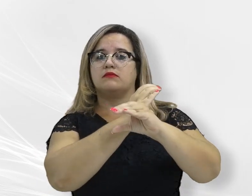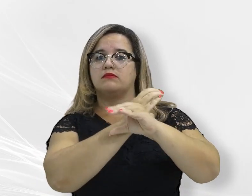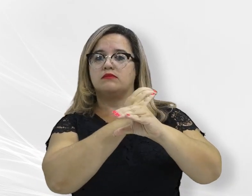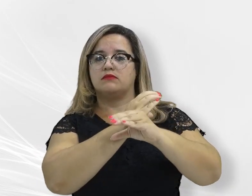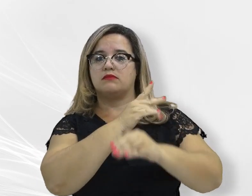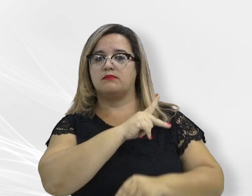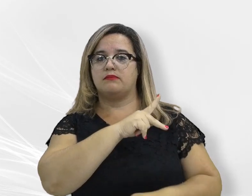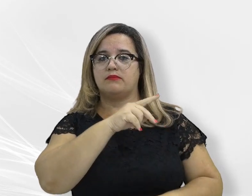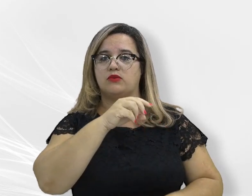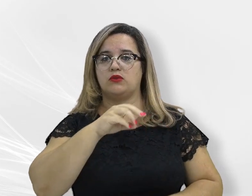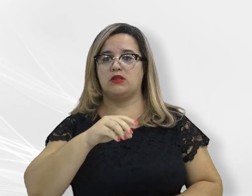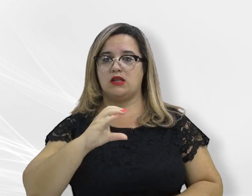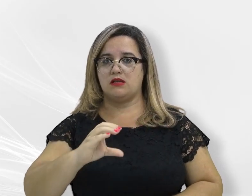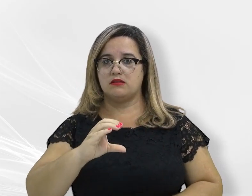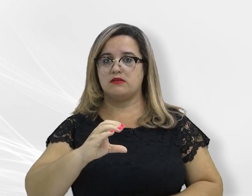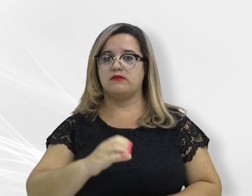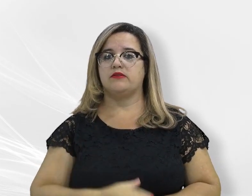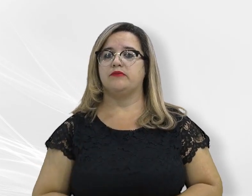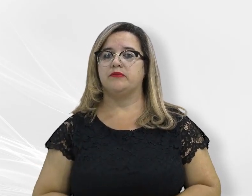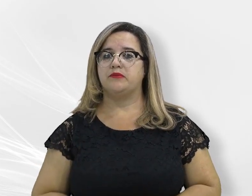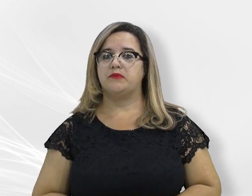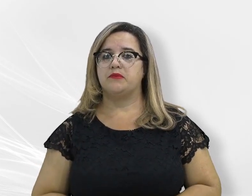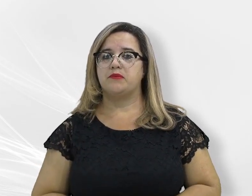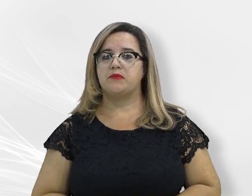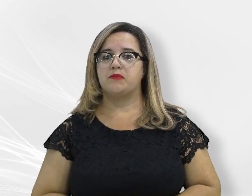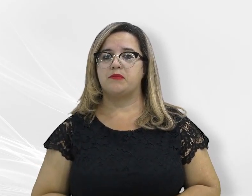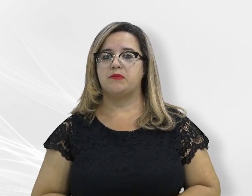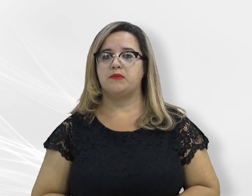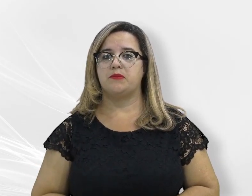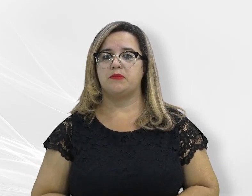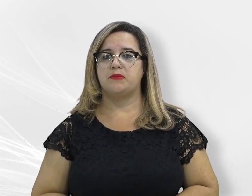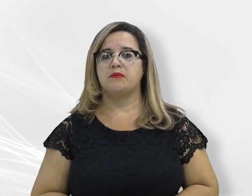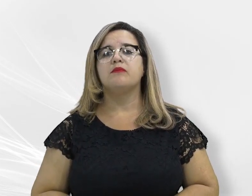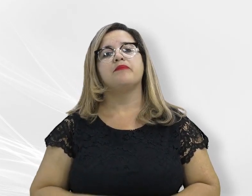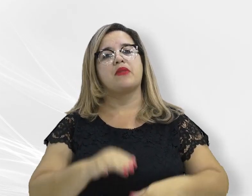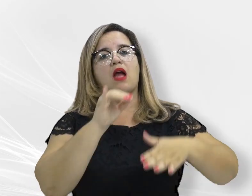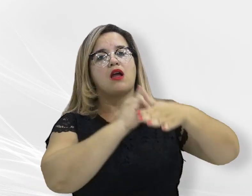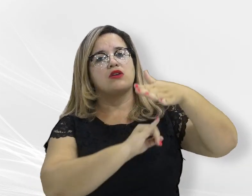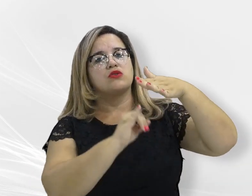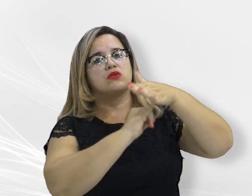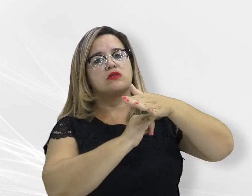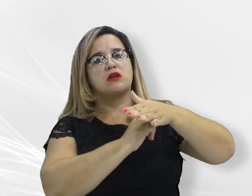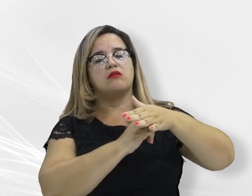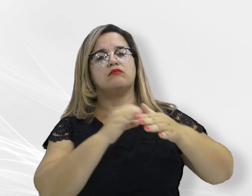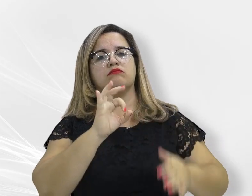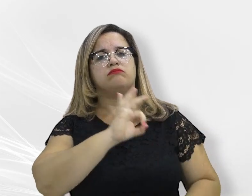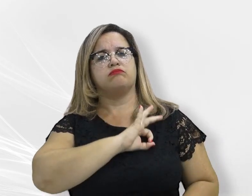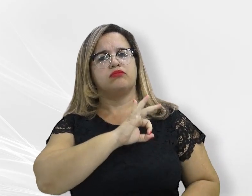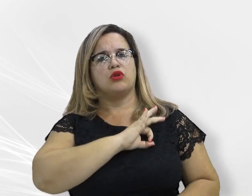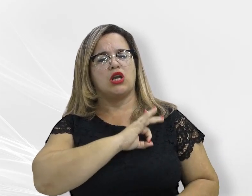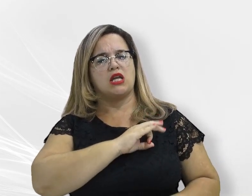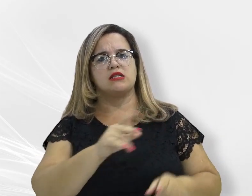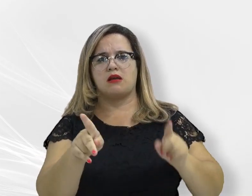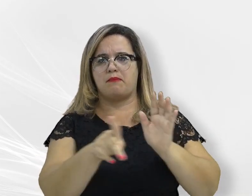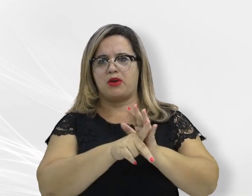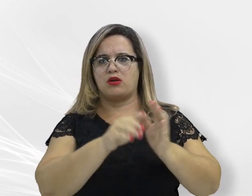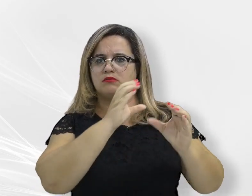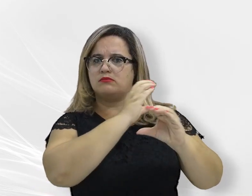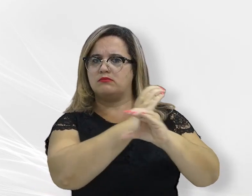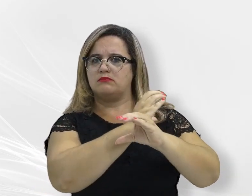a importância da integração existente entre as instituições. A Instituição Polícia Judiciária Civil hoje festeja de maneira muito